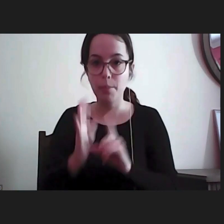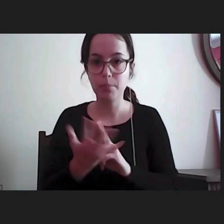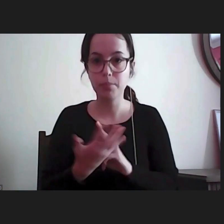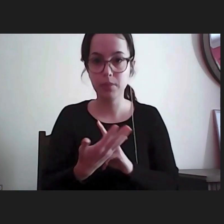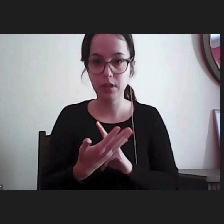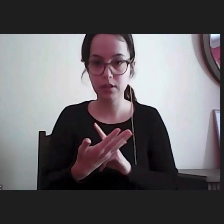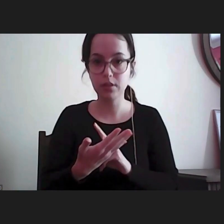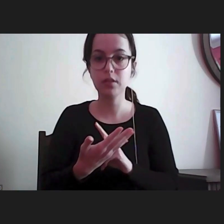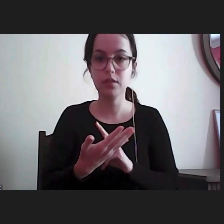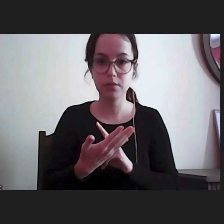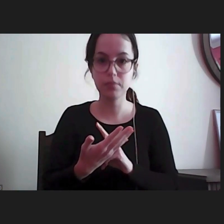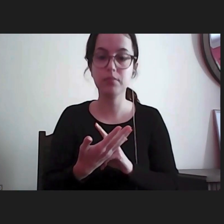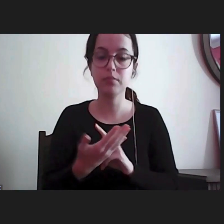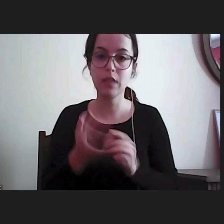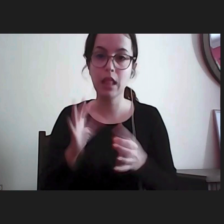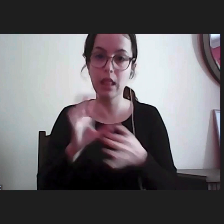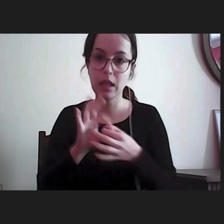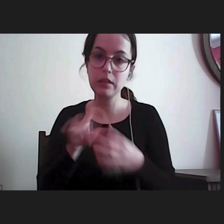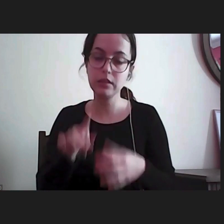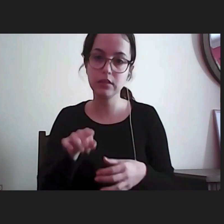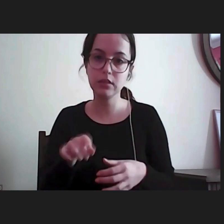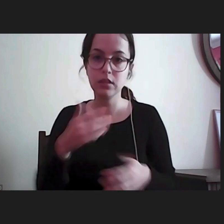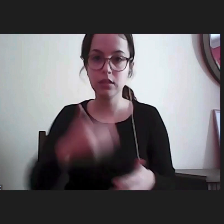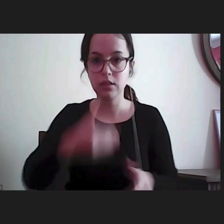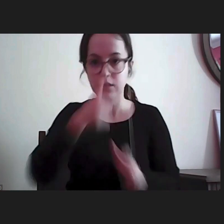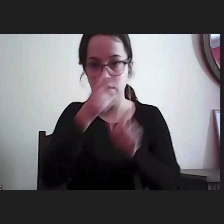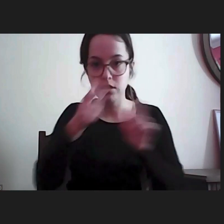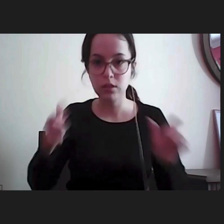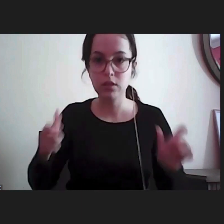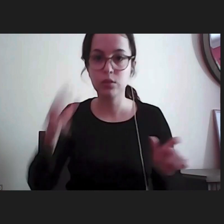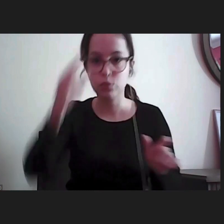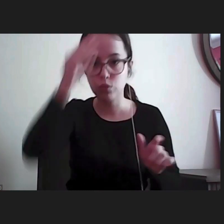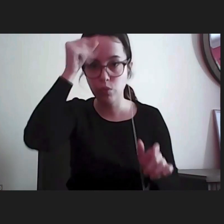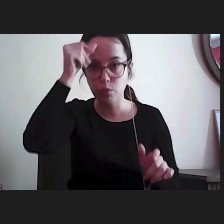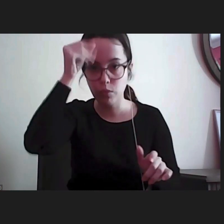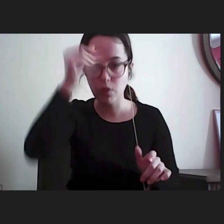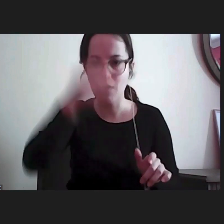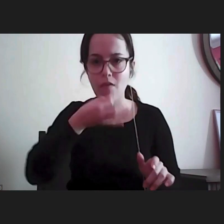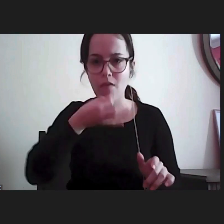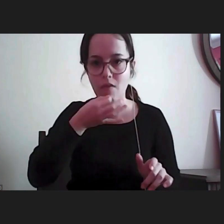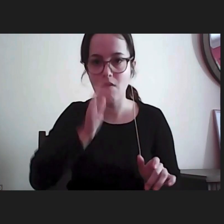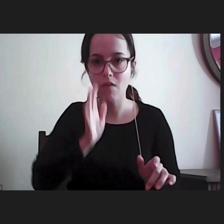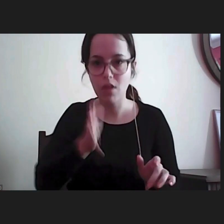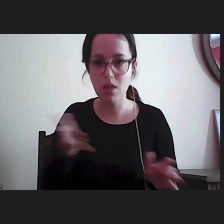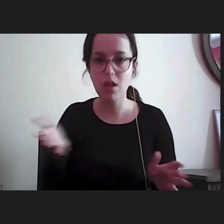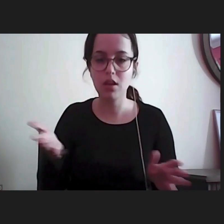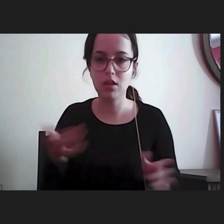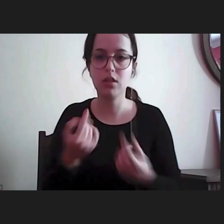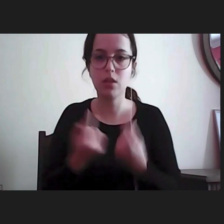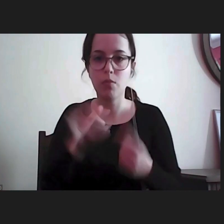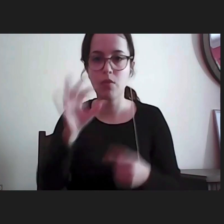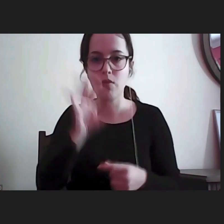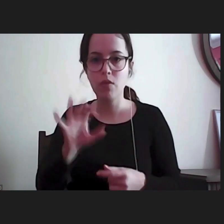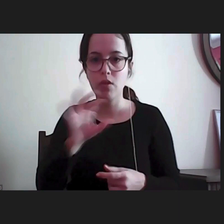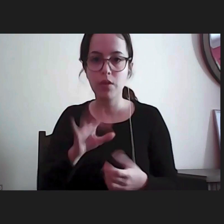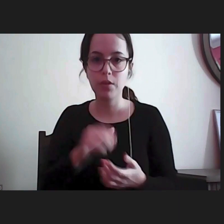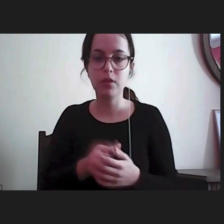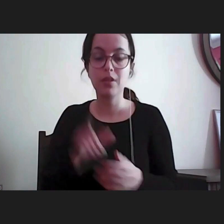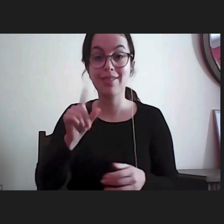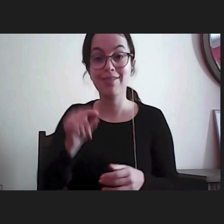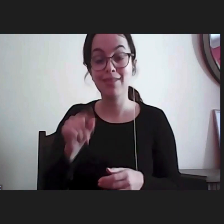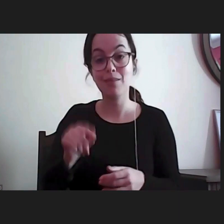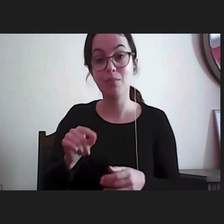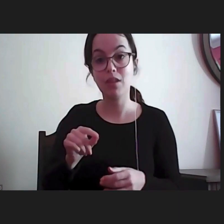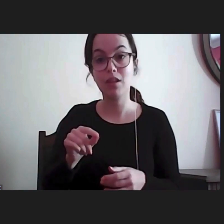esta ligação, os direitos humanos das pessoas idosas, já referido de alguma maneira e, incontornável,